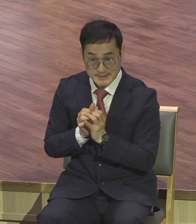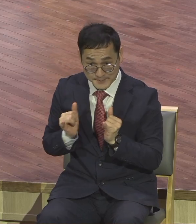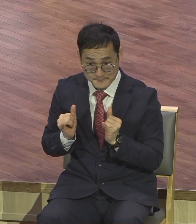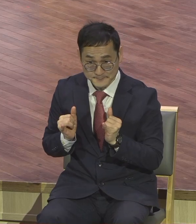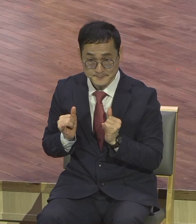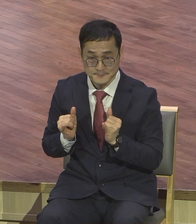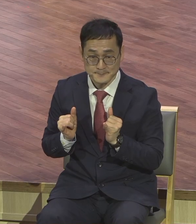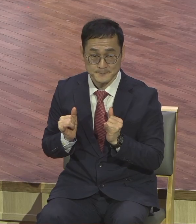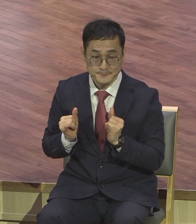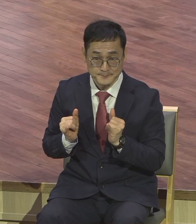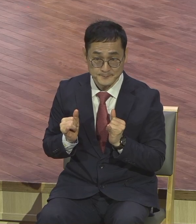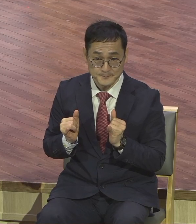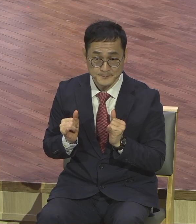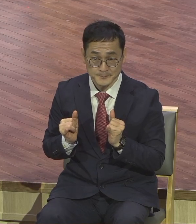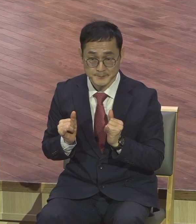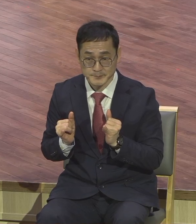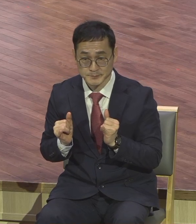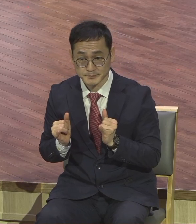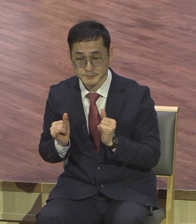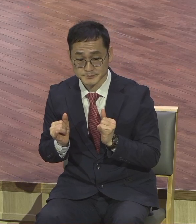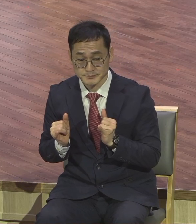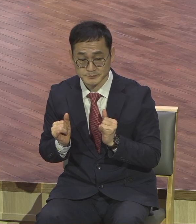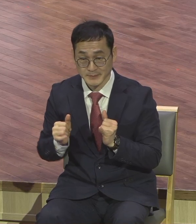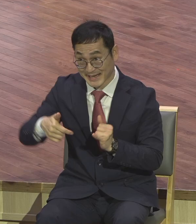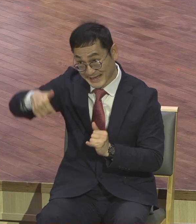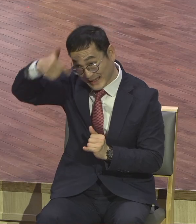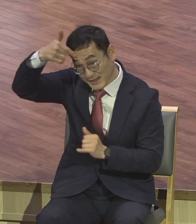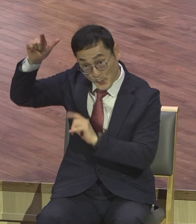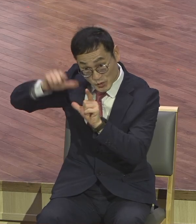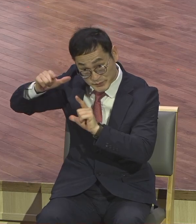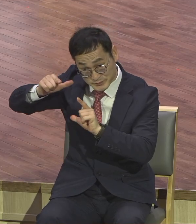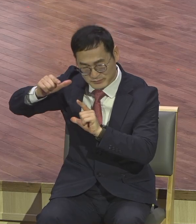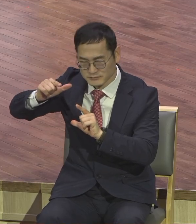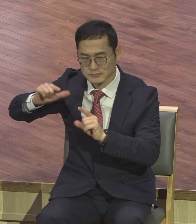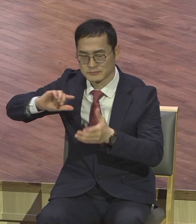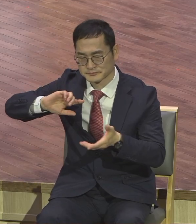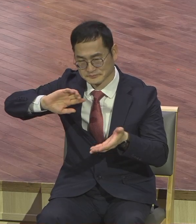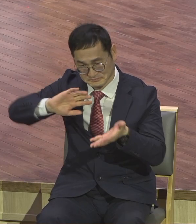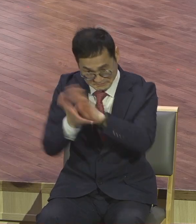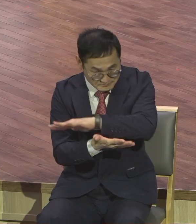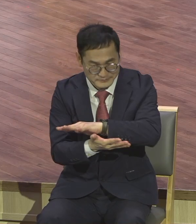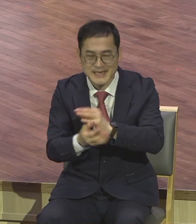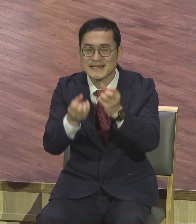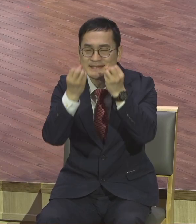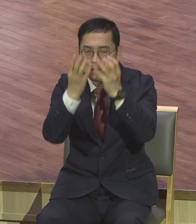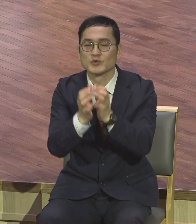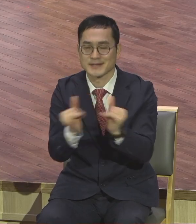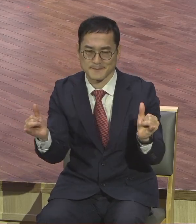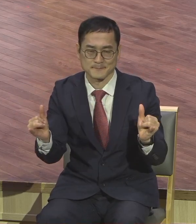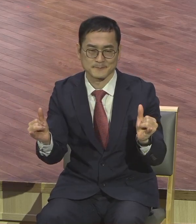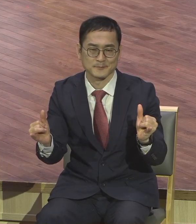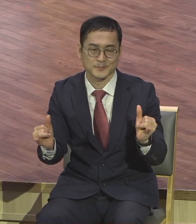사람은 옛사람이 아니라 셋사람으로 바뀌게 되어있어요. 바뀌었구나 달라졌다 너